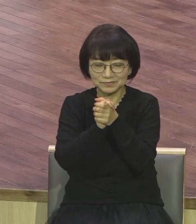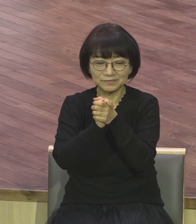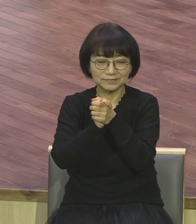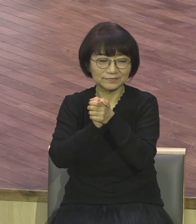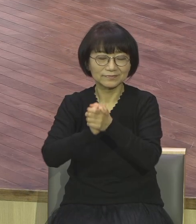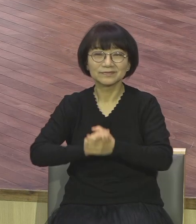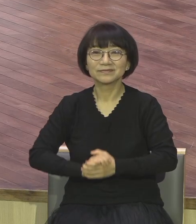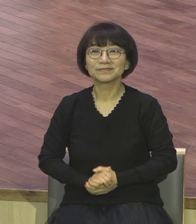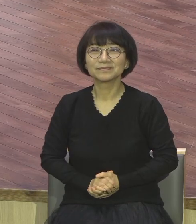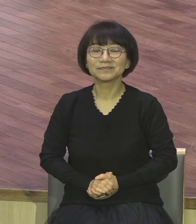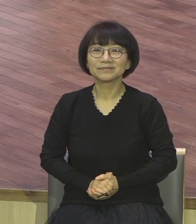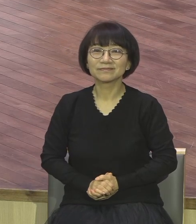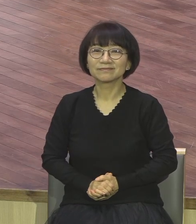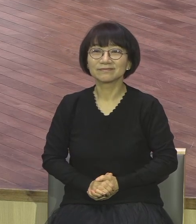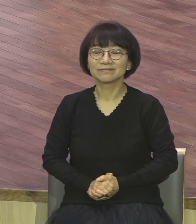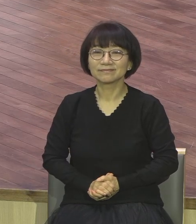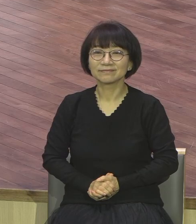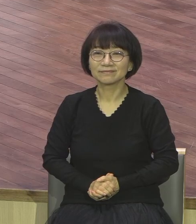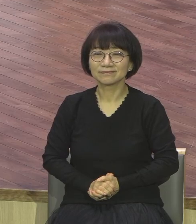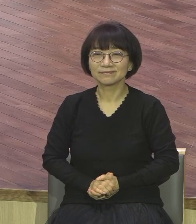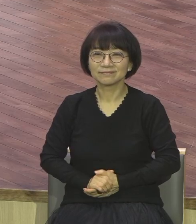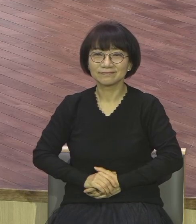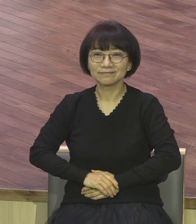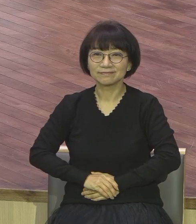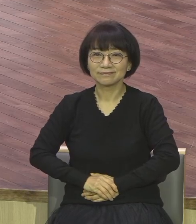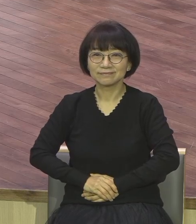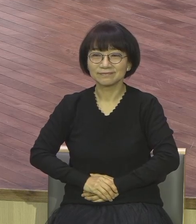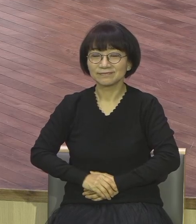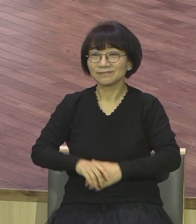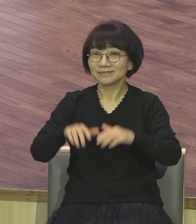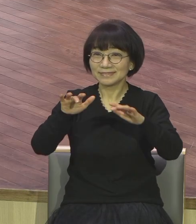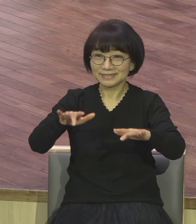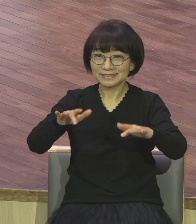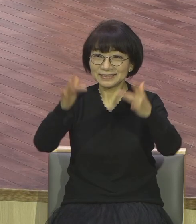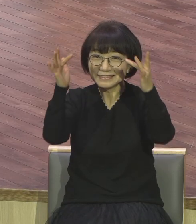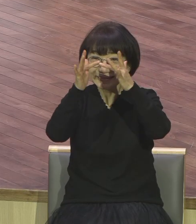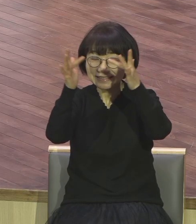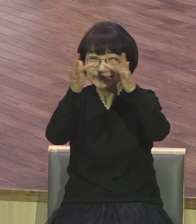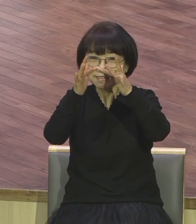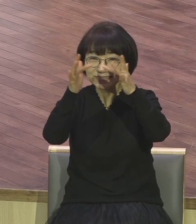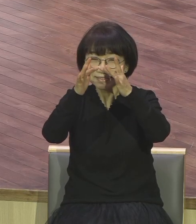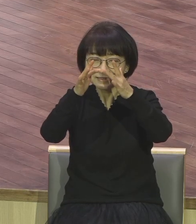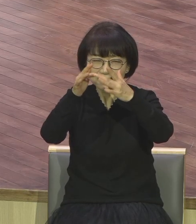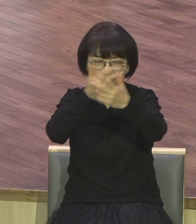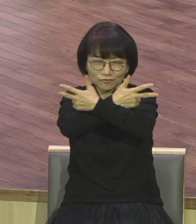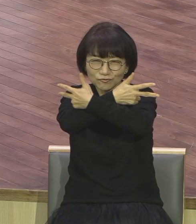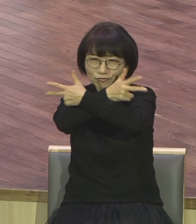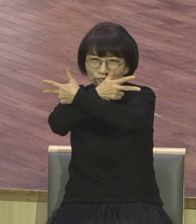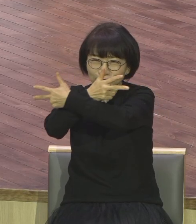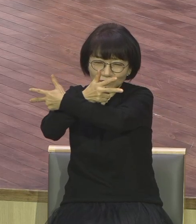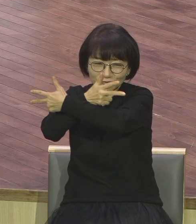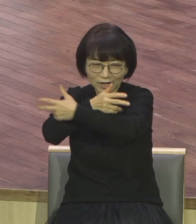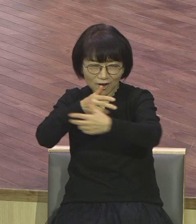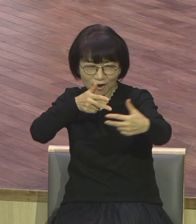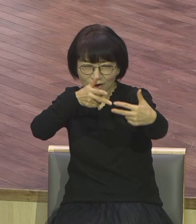우리가 이렇게 온라인으로 예배를 드리고 줌으로 이렇게 보지만은